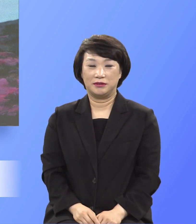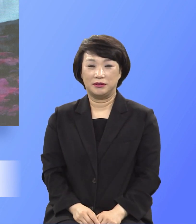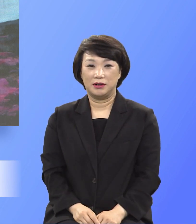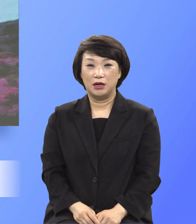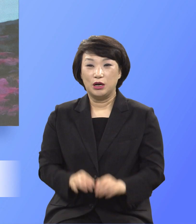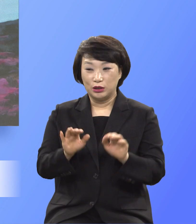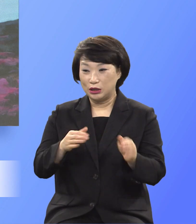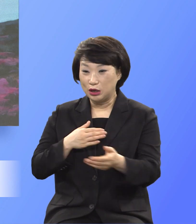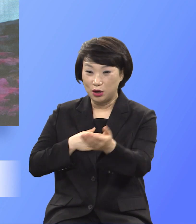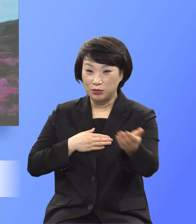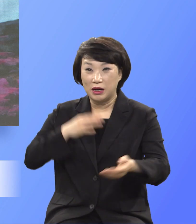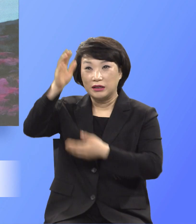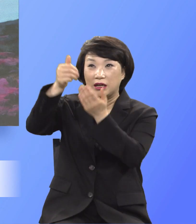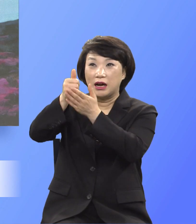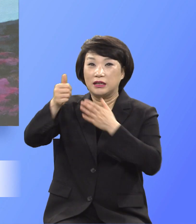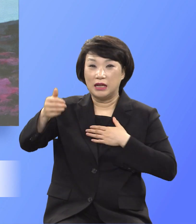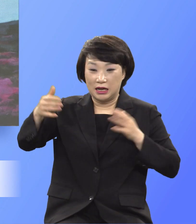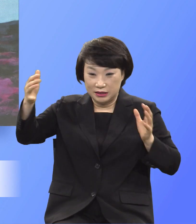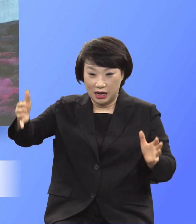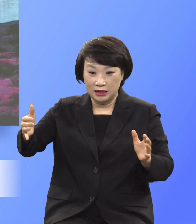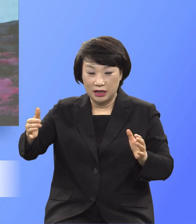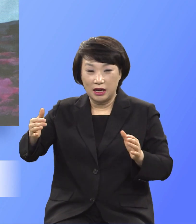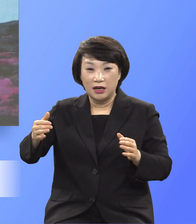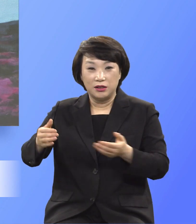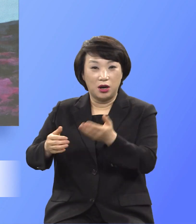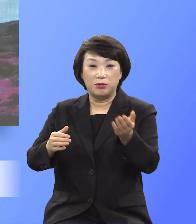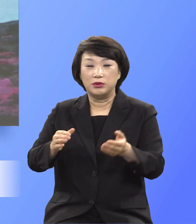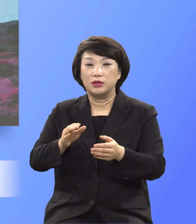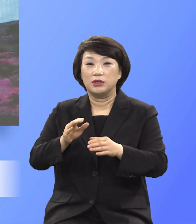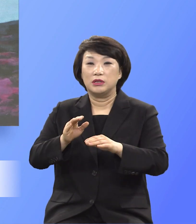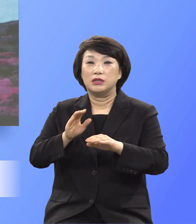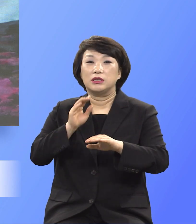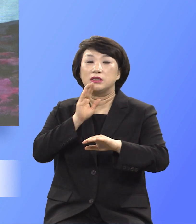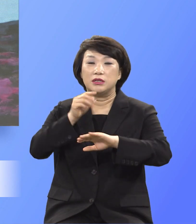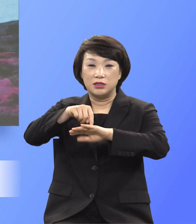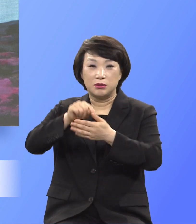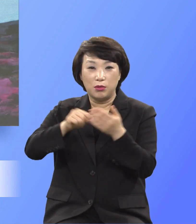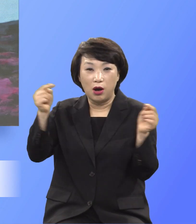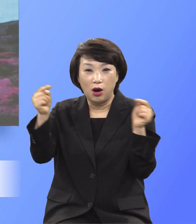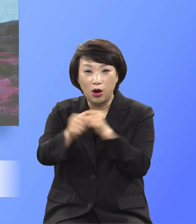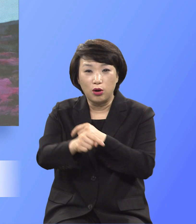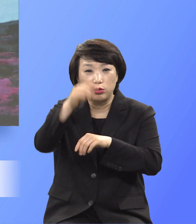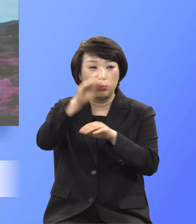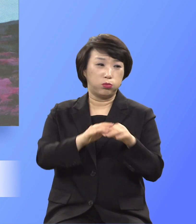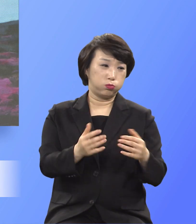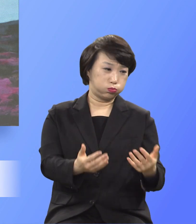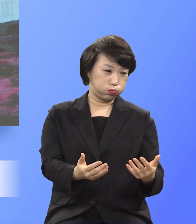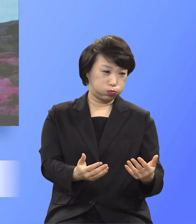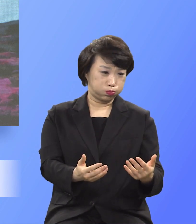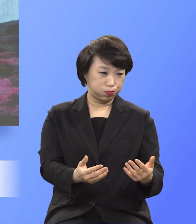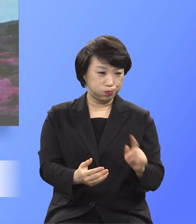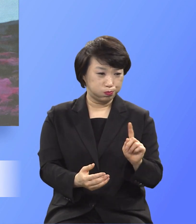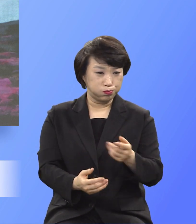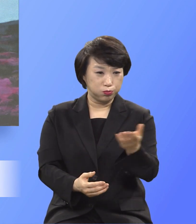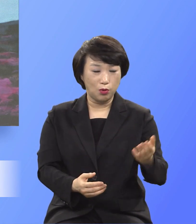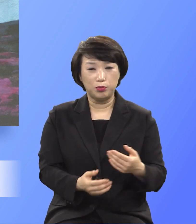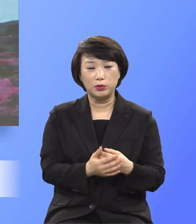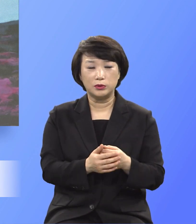하나님과 나와 중심의 진실이 통하지 않는 예배가 있다는 하나의 의식이 외식이